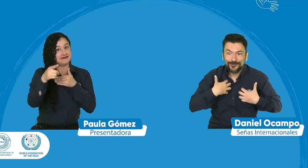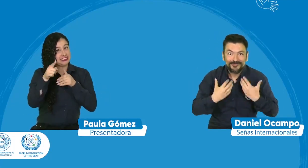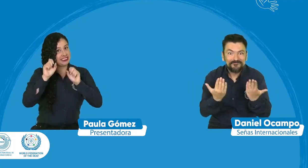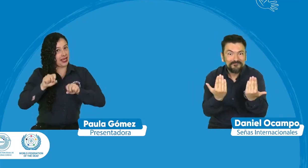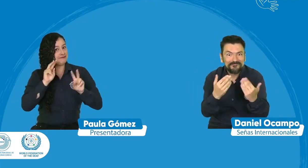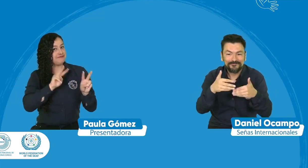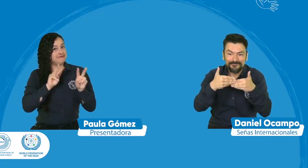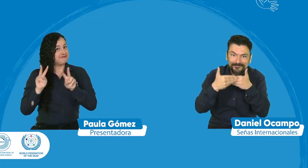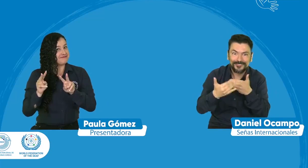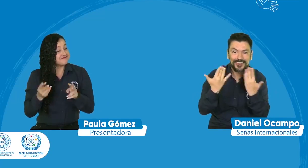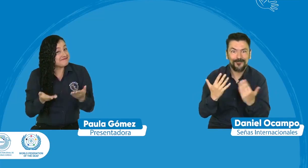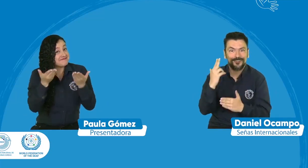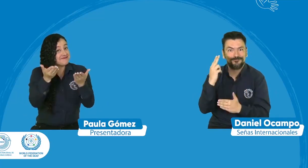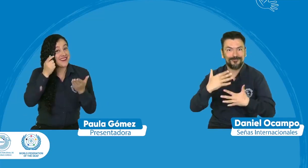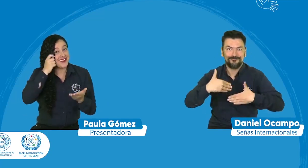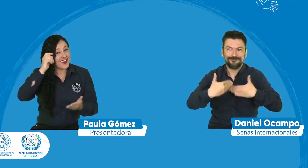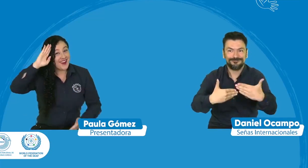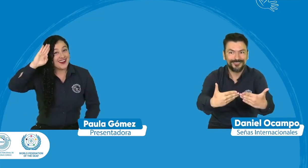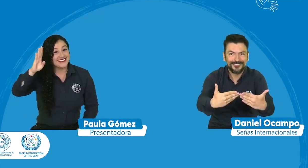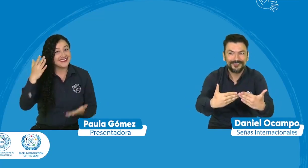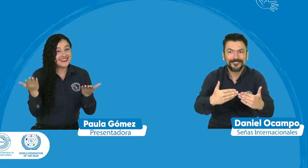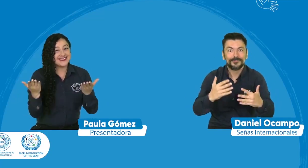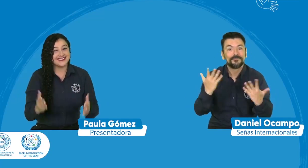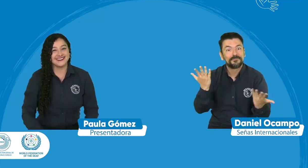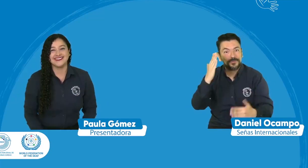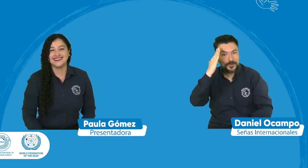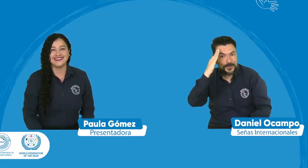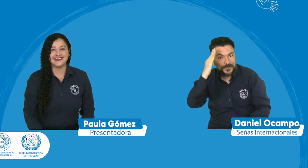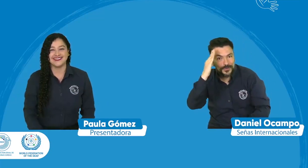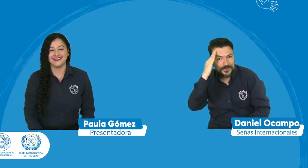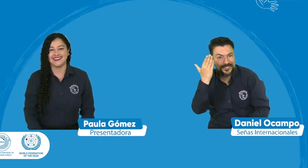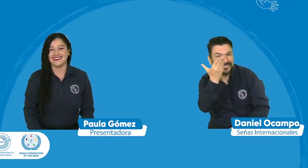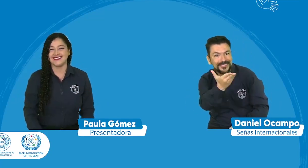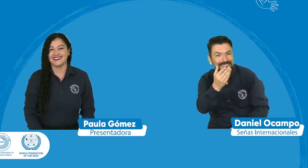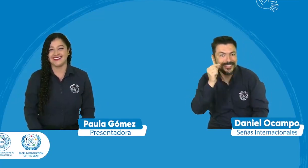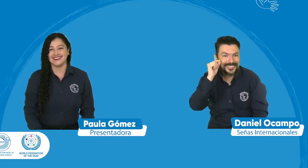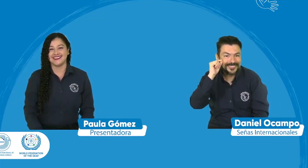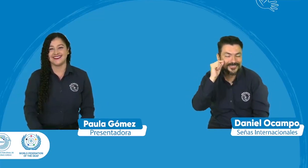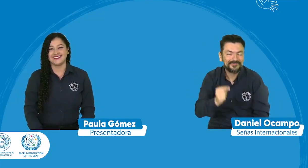esta transmisión así lo van a poder ver durante toda esta transmisión te saludo a Henry hola Henry